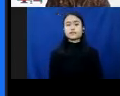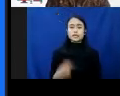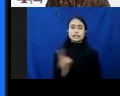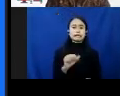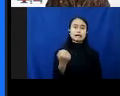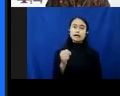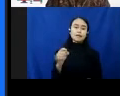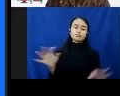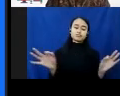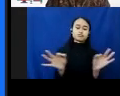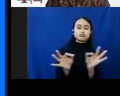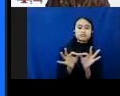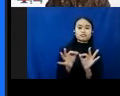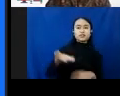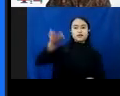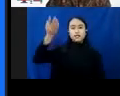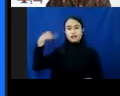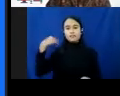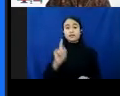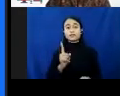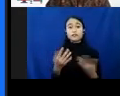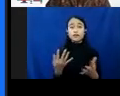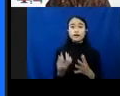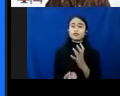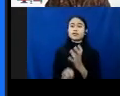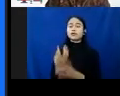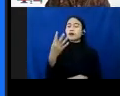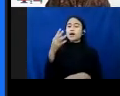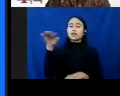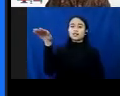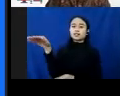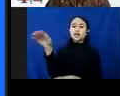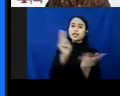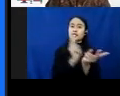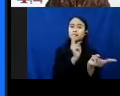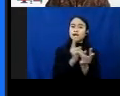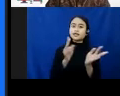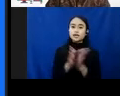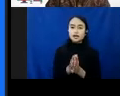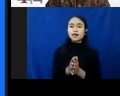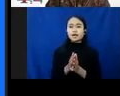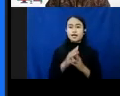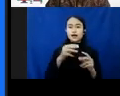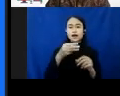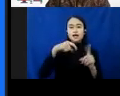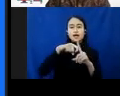Karena perkembangan kejahatan, kekerasan, dan eksploitasi ini mengalami metamorfosis.